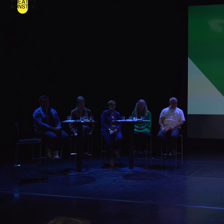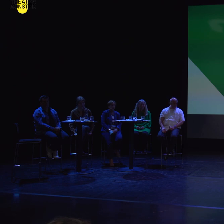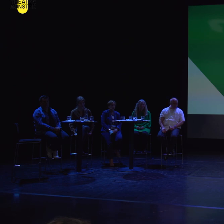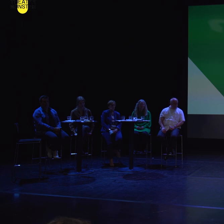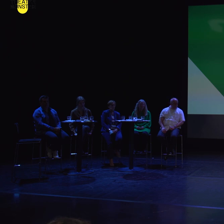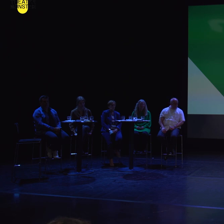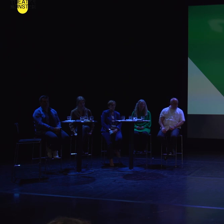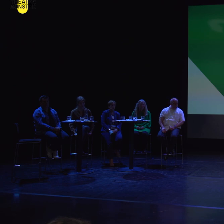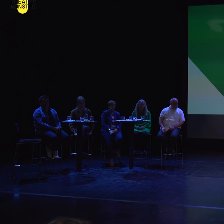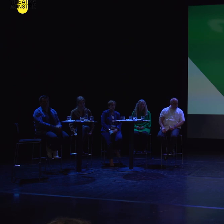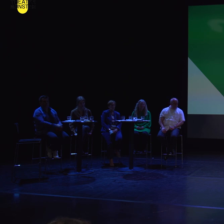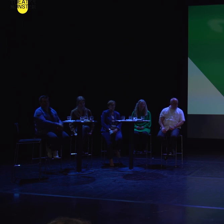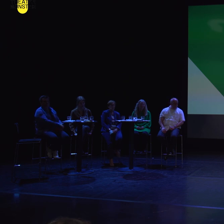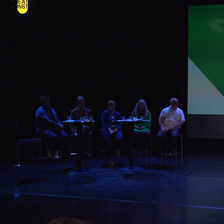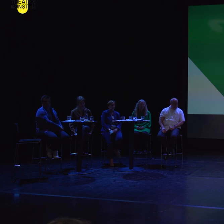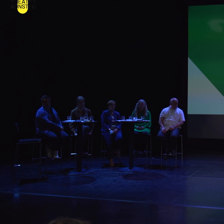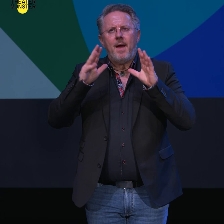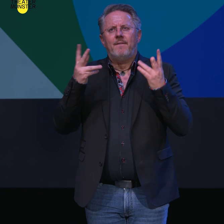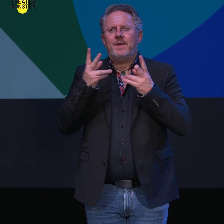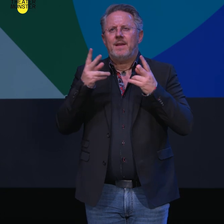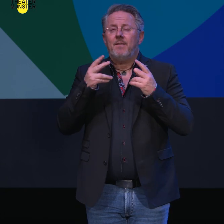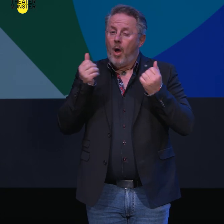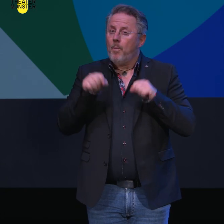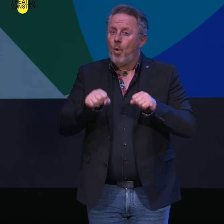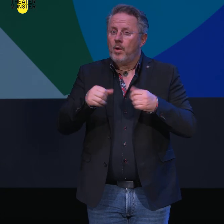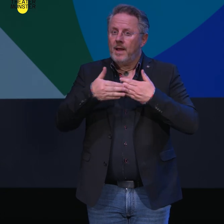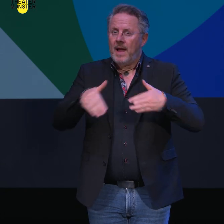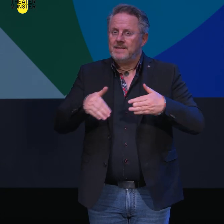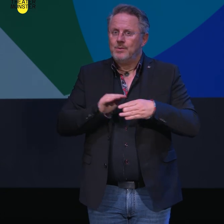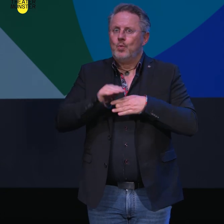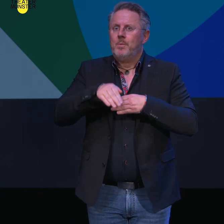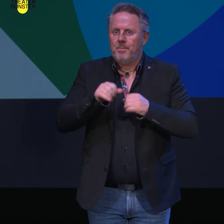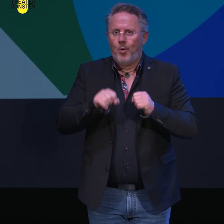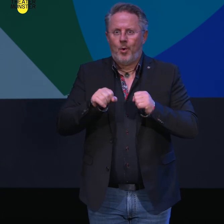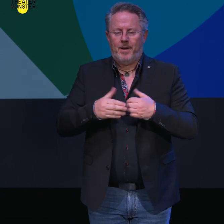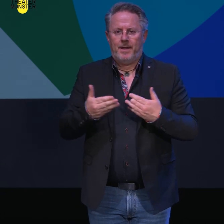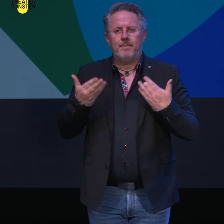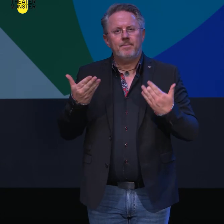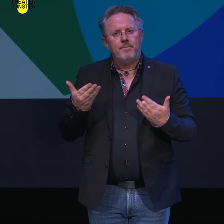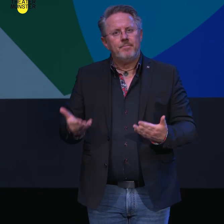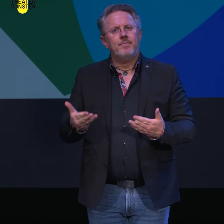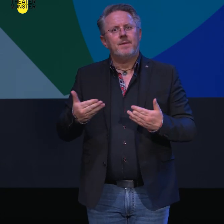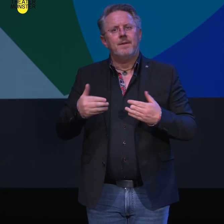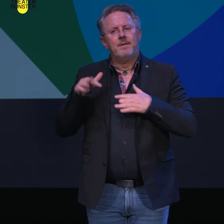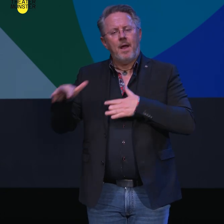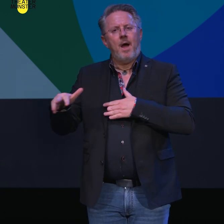großen überbordenden Grenzüberschreitung andererseits entstehen können. Kluge, mutige Regiehandschriften sind uns